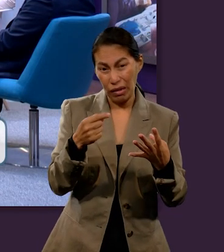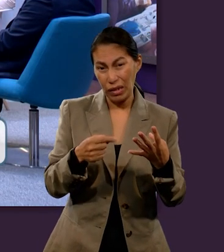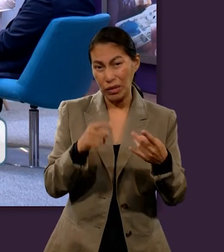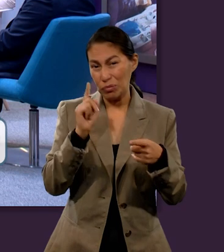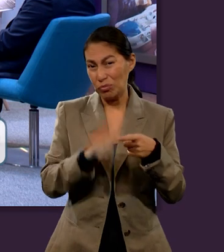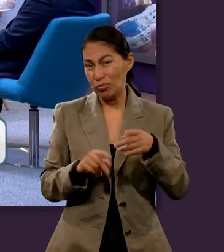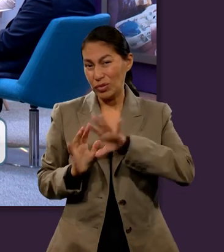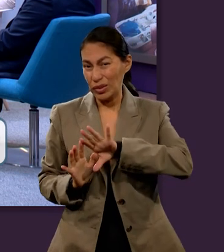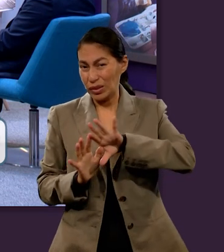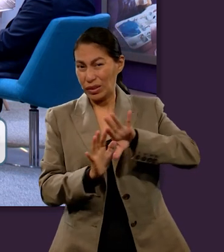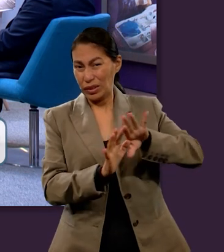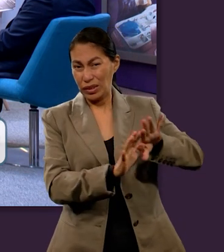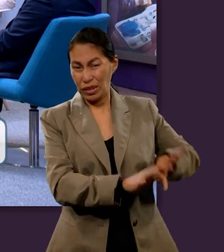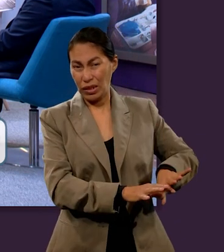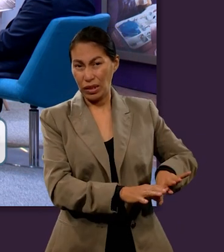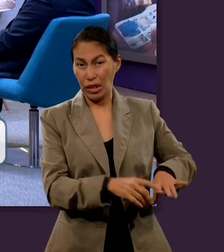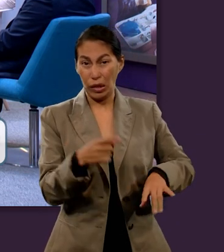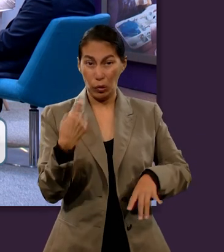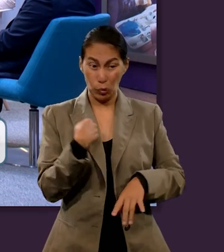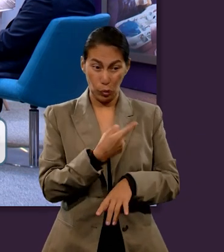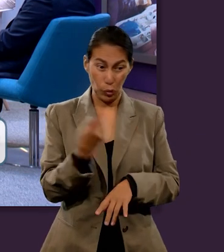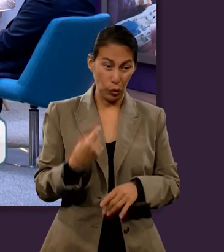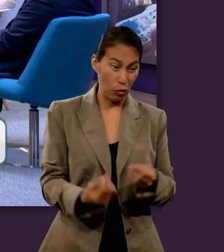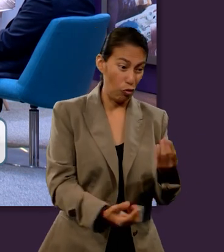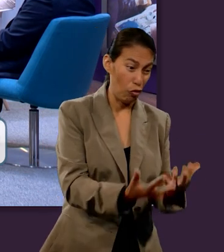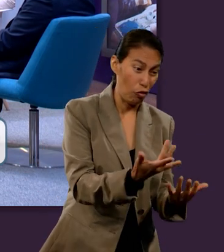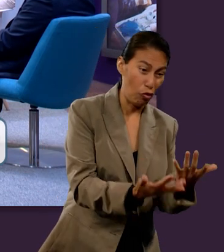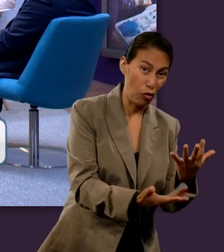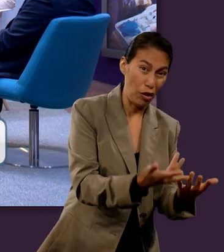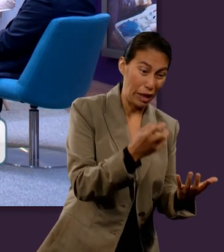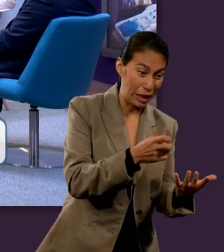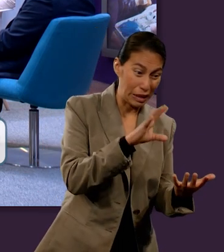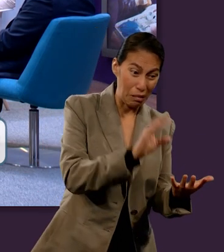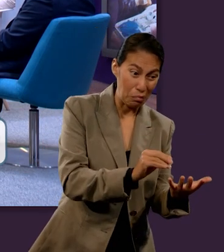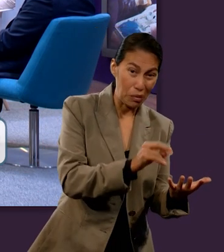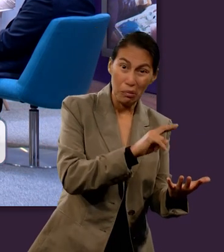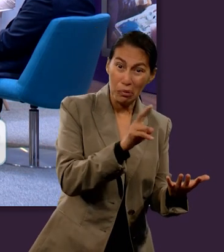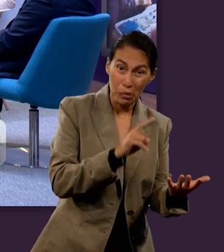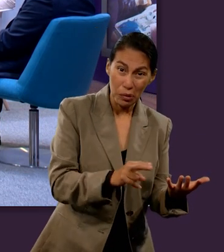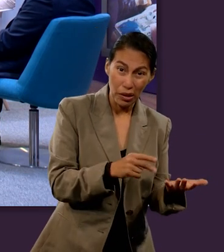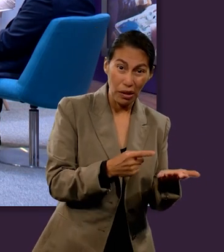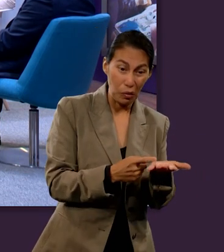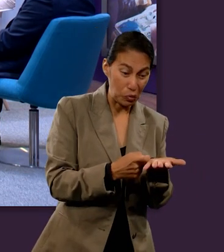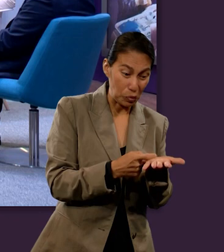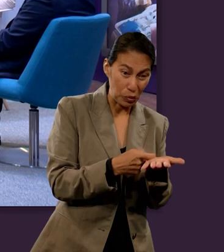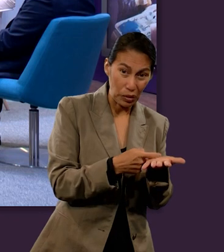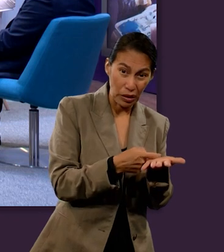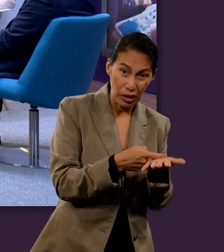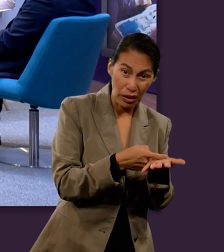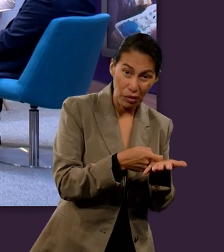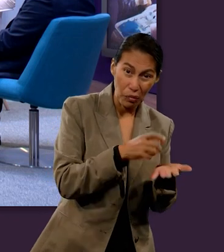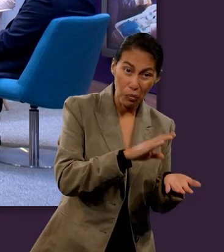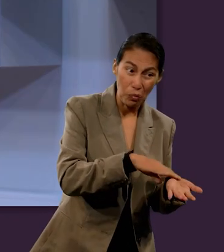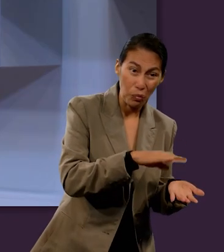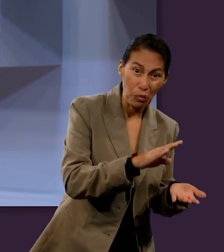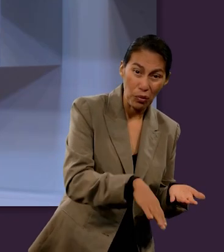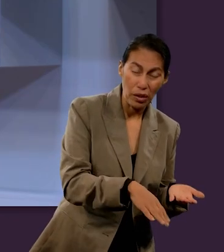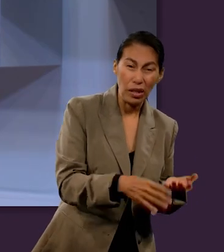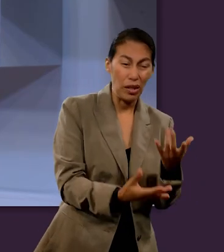en lugar de ir al infierno, al fuego que no puede ser apagado, donde el gusano de ellos no muere, y el fuego